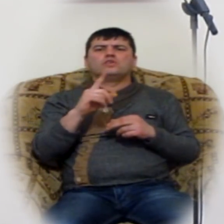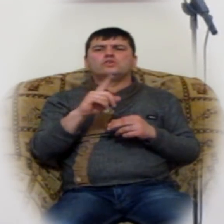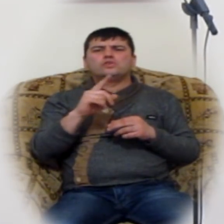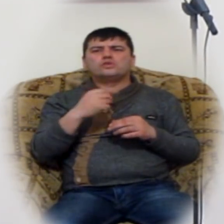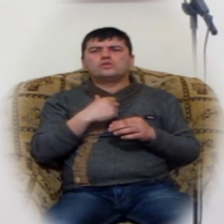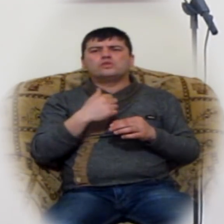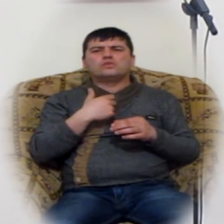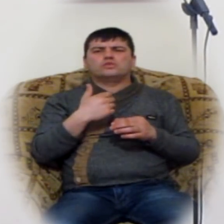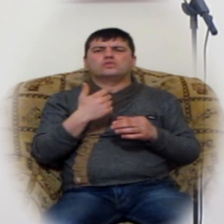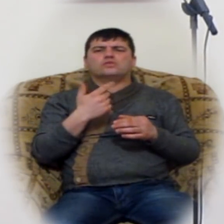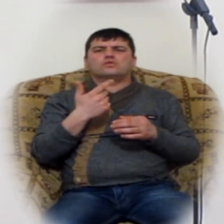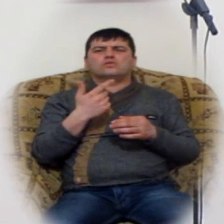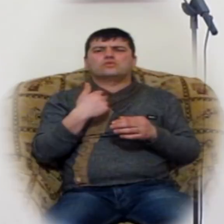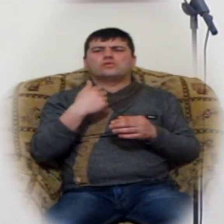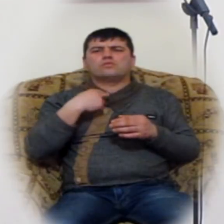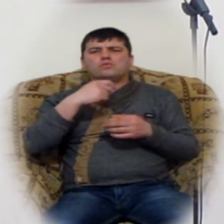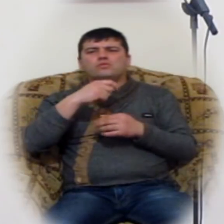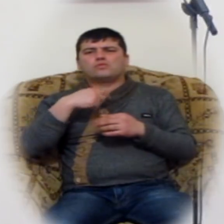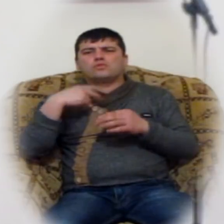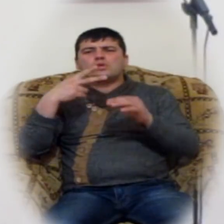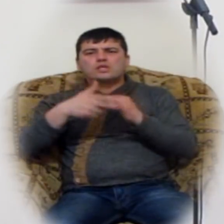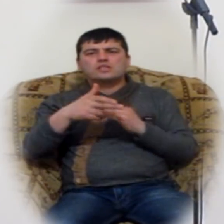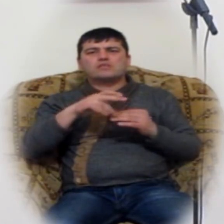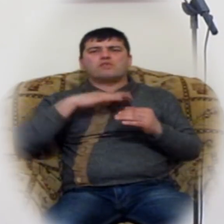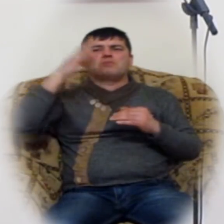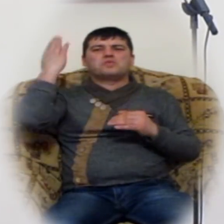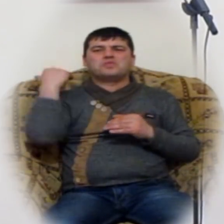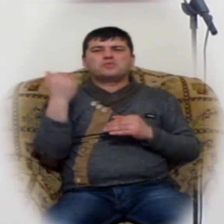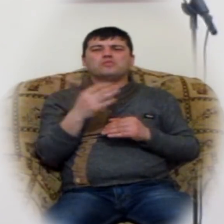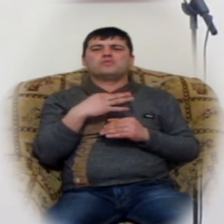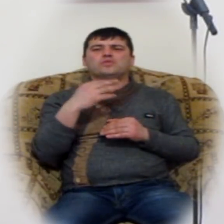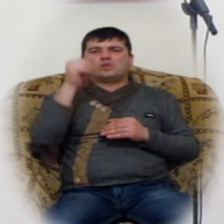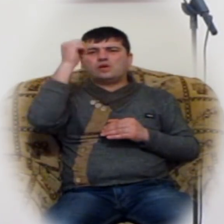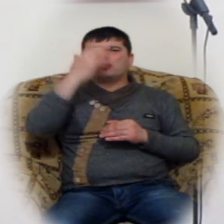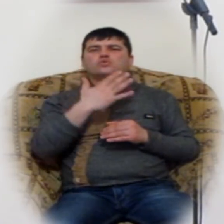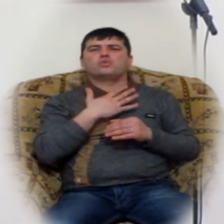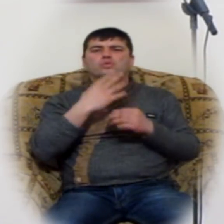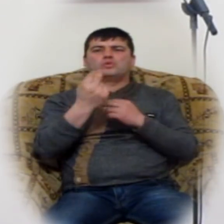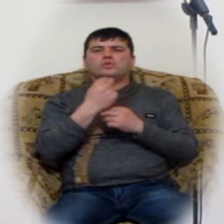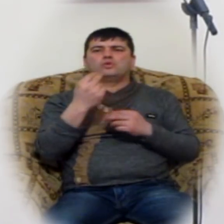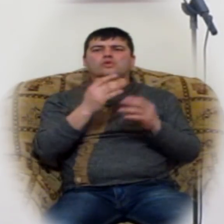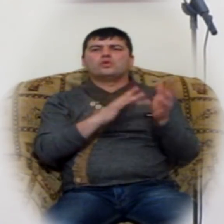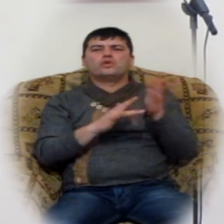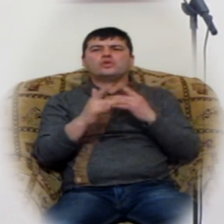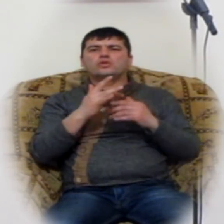ից մենք զուրկ ենք եղել նախկան տեր Հիսուս Քրի